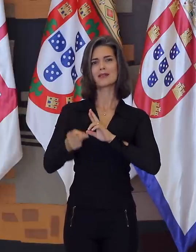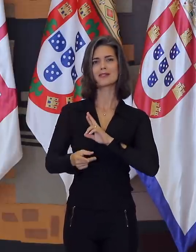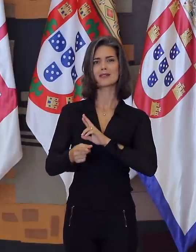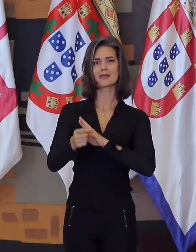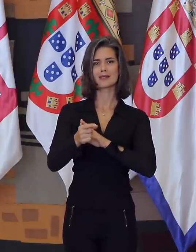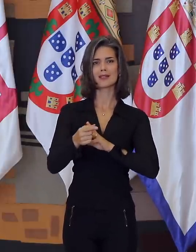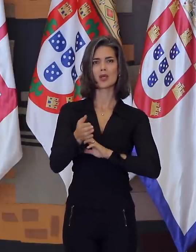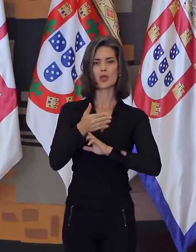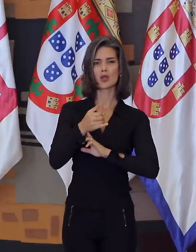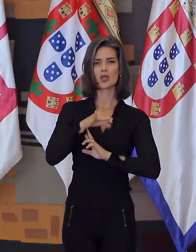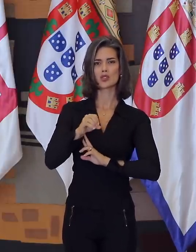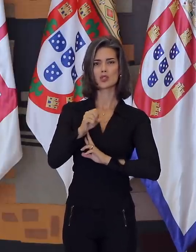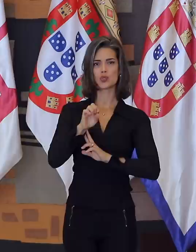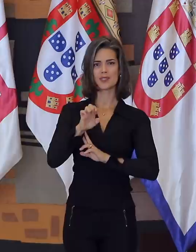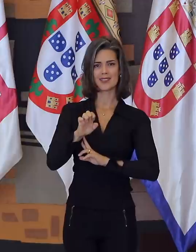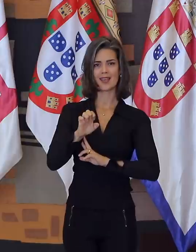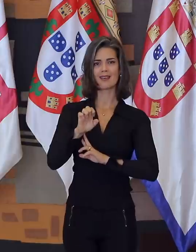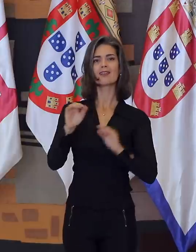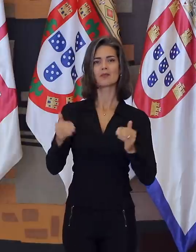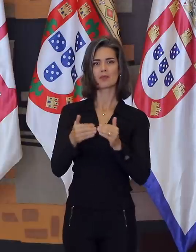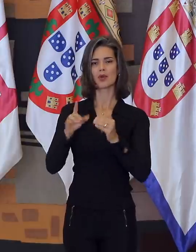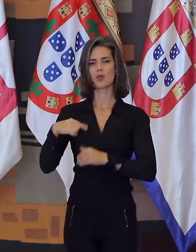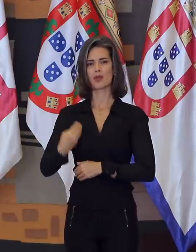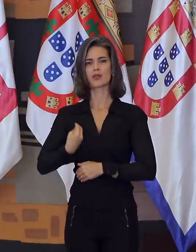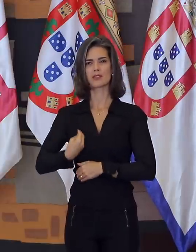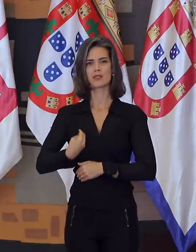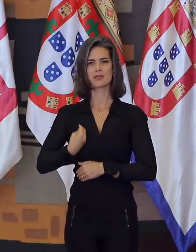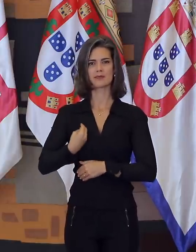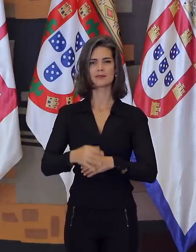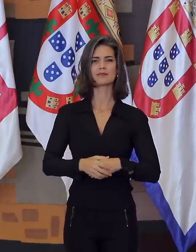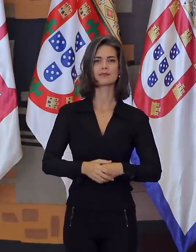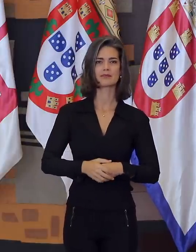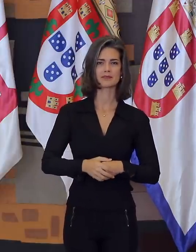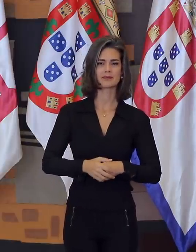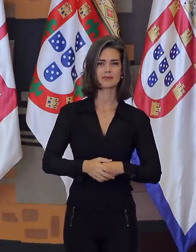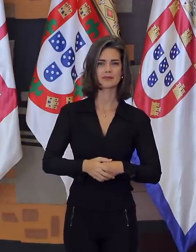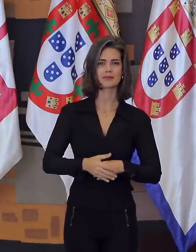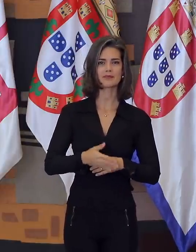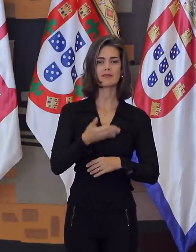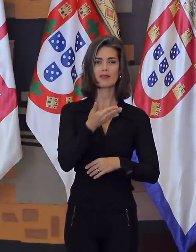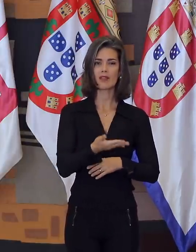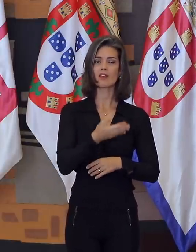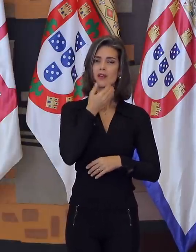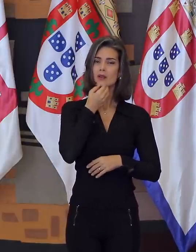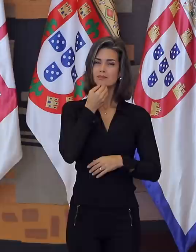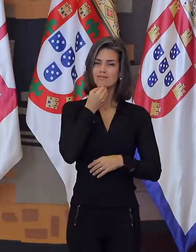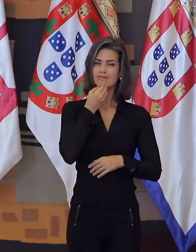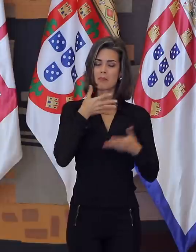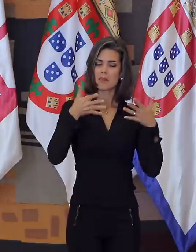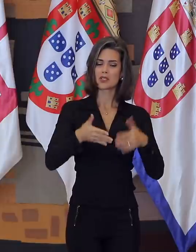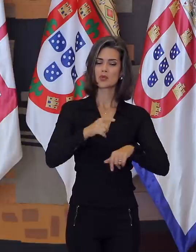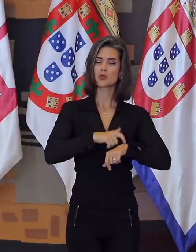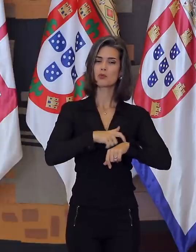história do embaixador José Jobim encontra a nossa. Abre o negociador participou ativamente de um dos maiores empreendimentos da